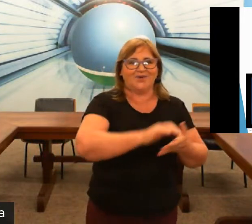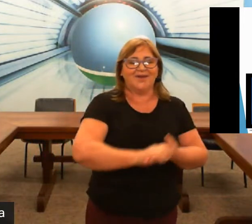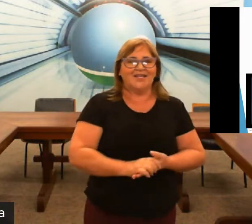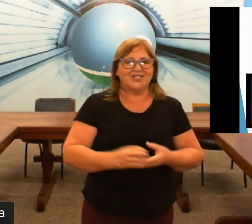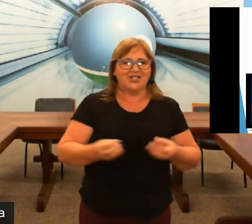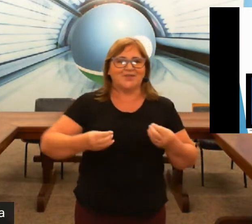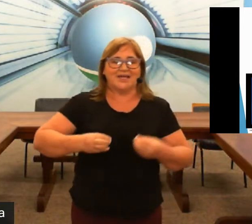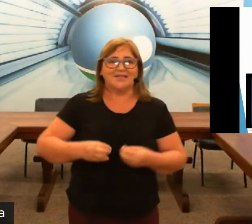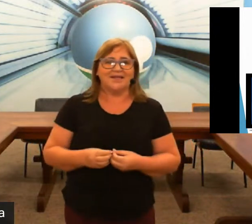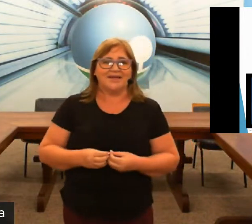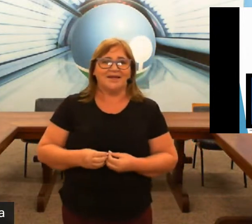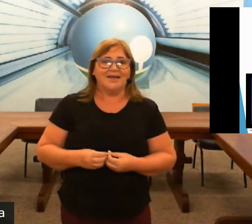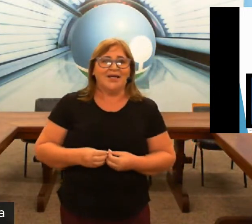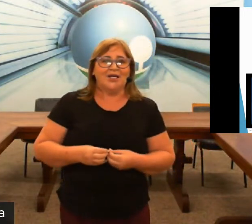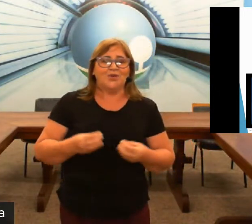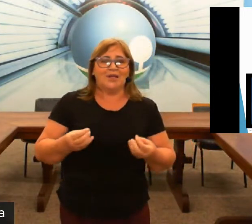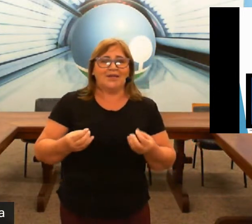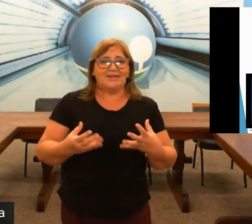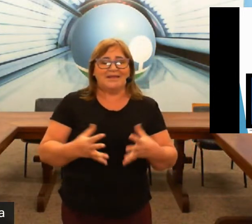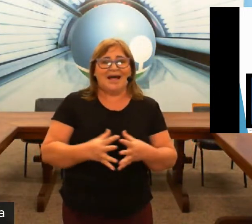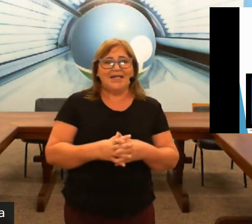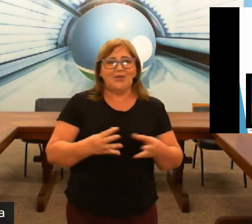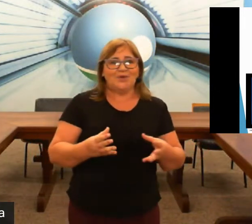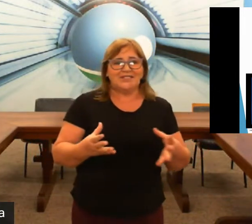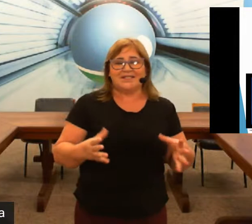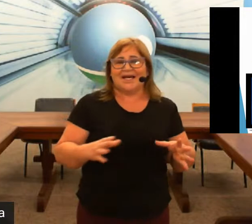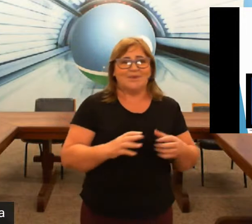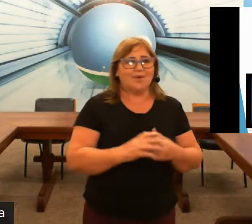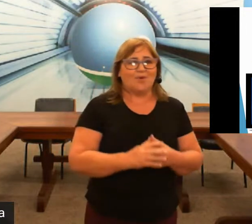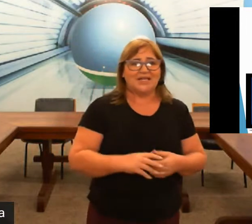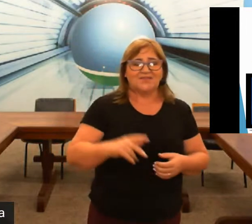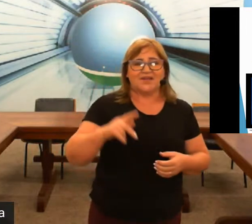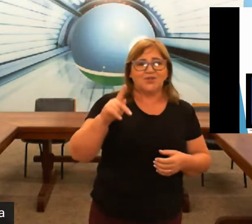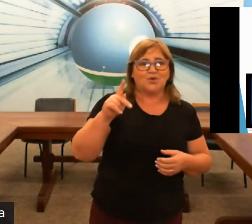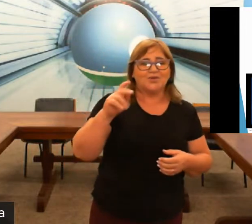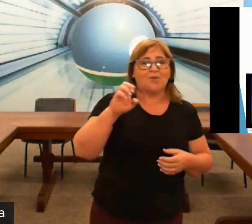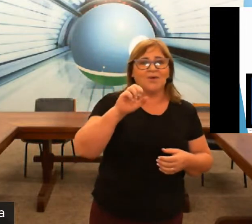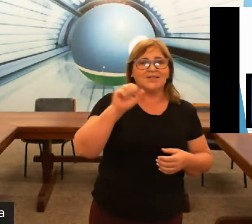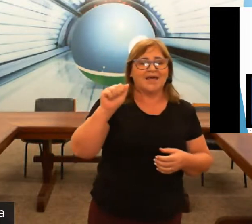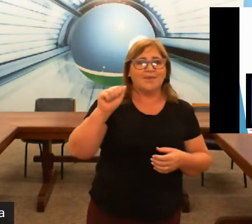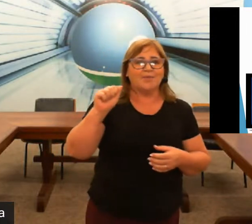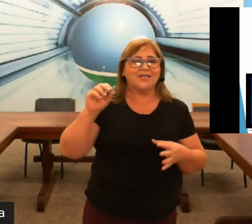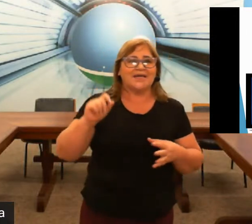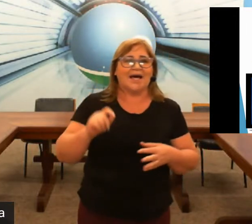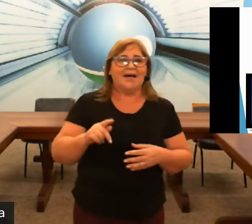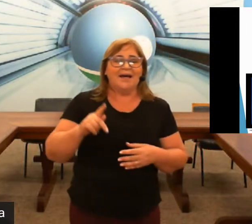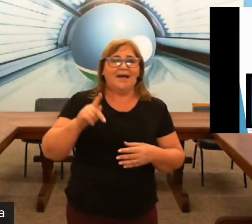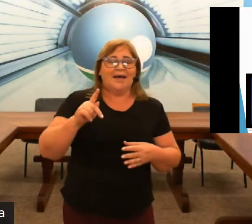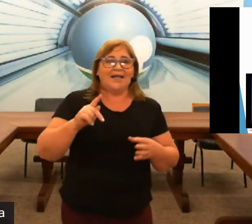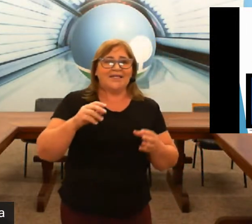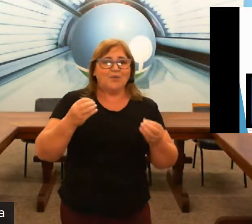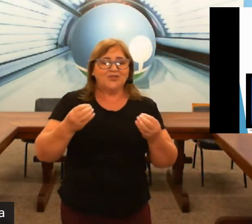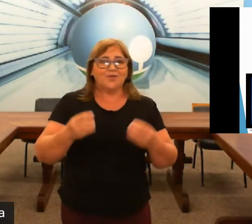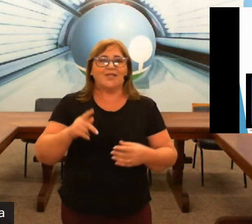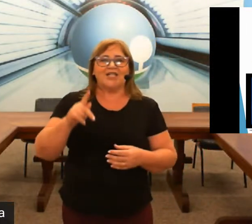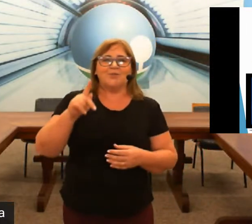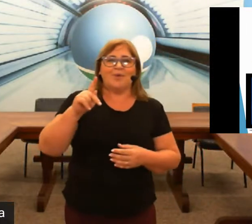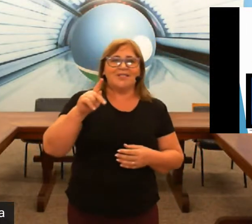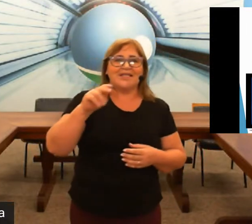e a gente consegue entender. Na língua de sinais é a mesma coisa. Às vezes o surdo não consegue memorizar, ele tem uma dificuldade de memorizar